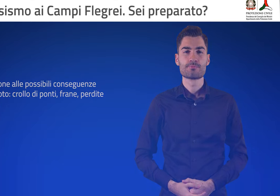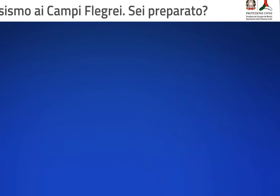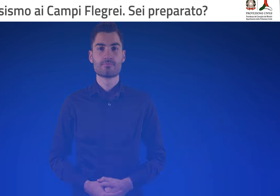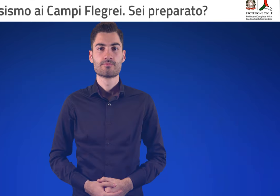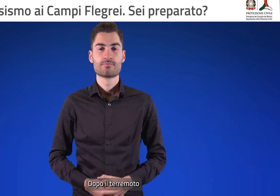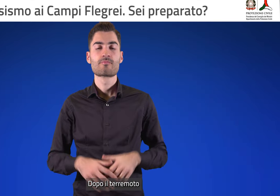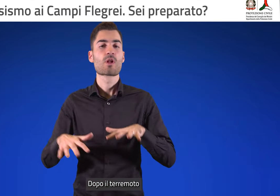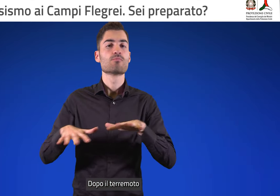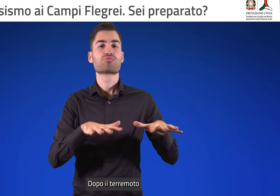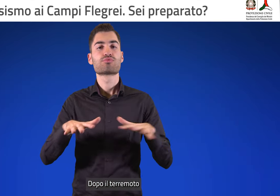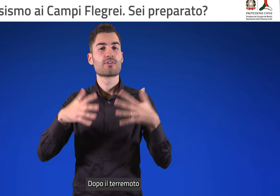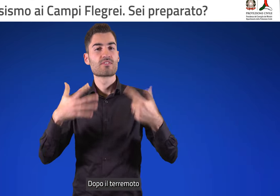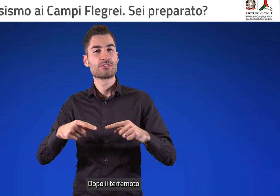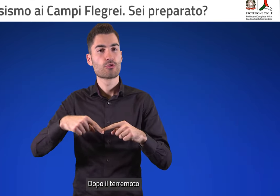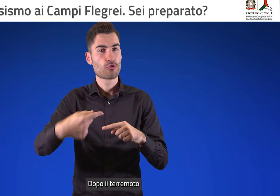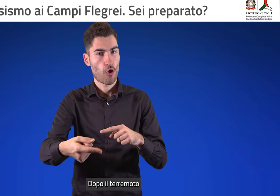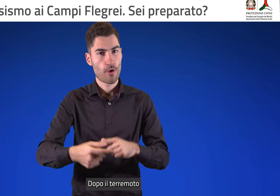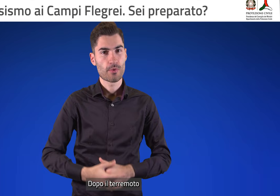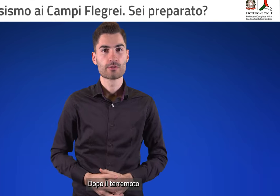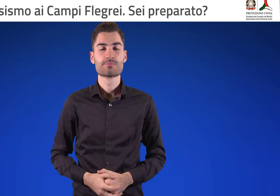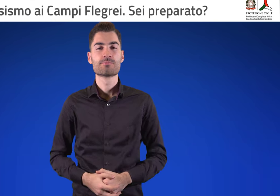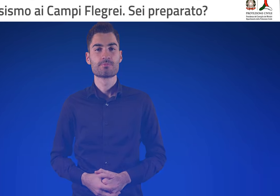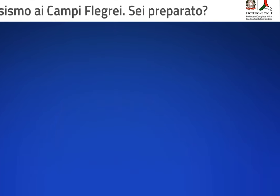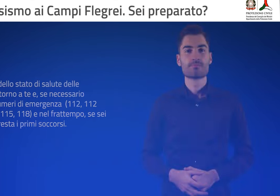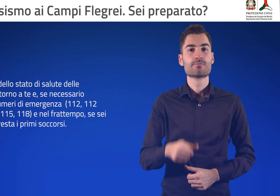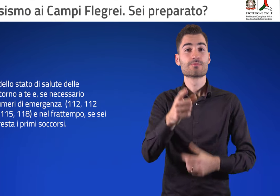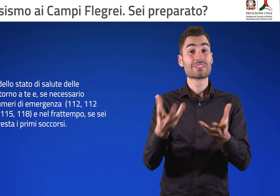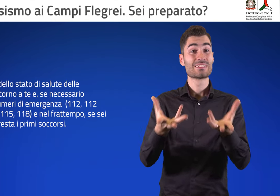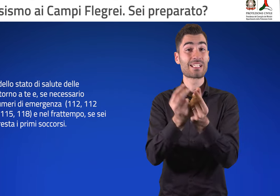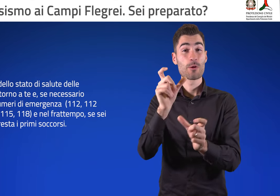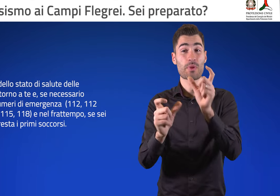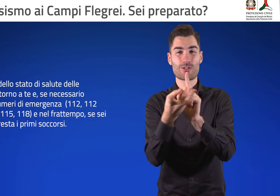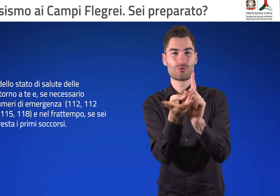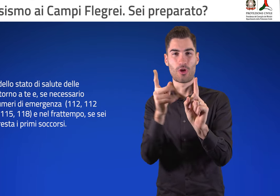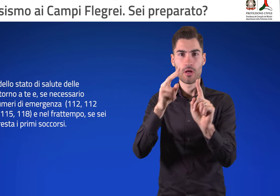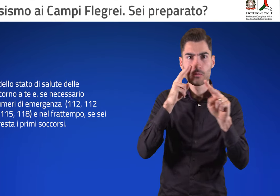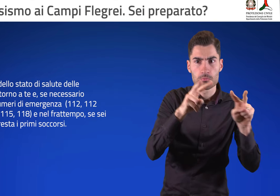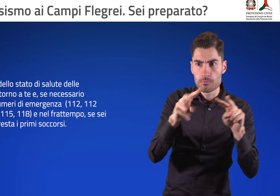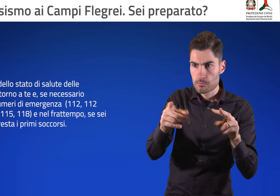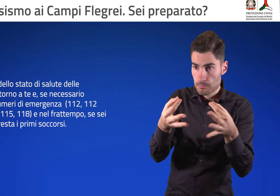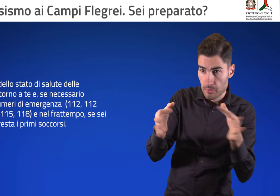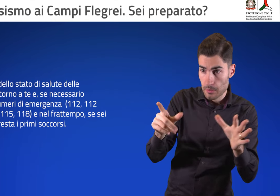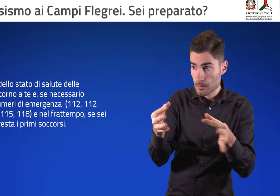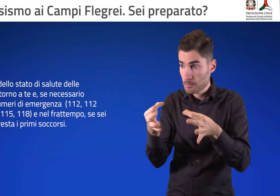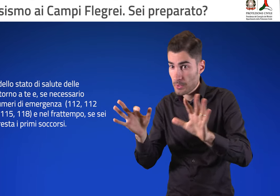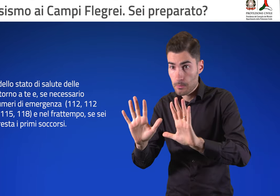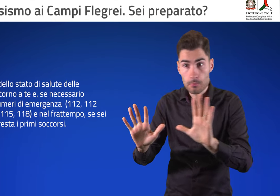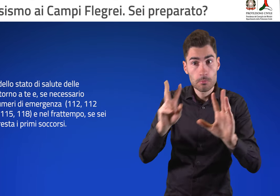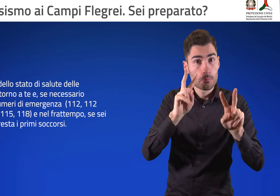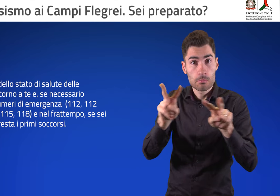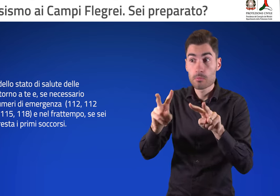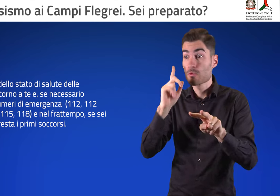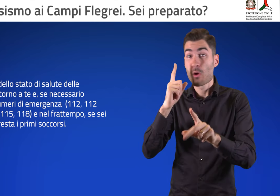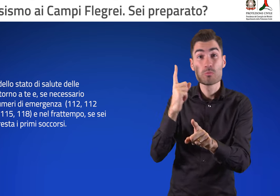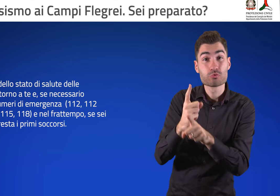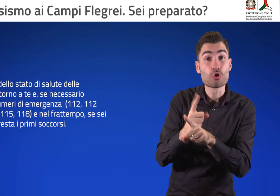gas, ecc. Dopo il terremoto Assicurati dello stato di salute delle persone attorno a te